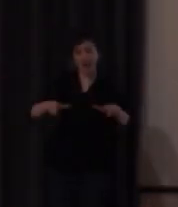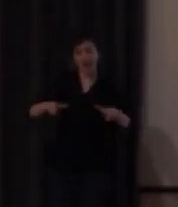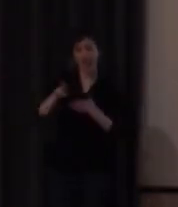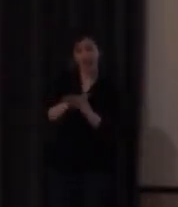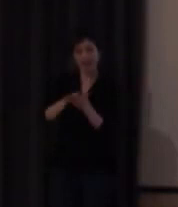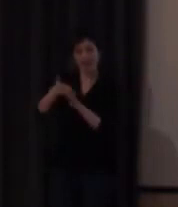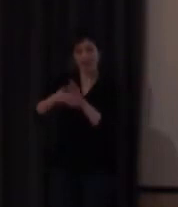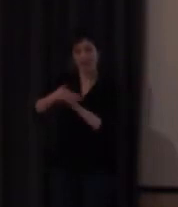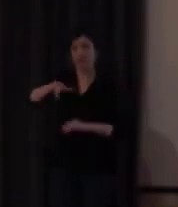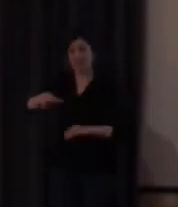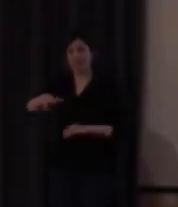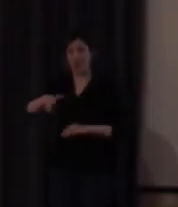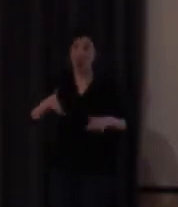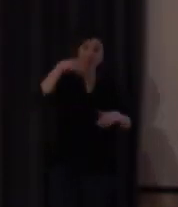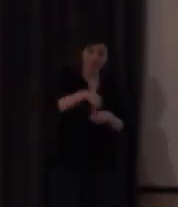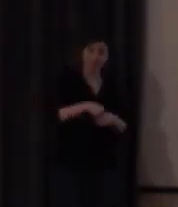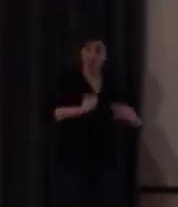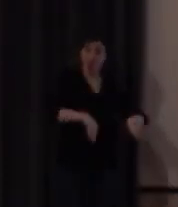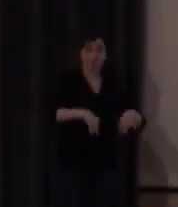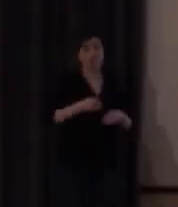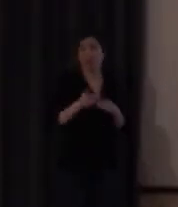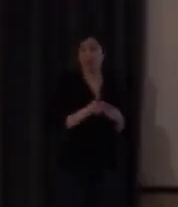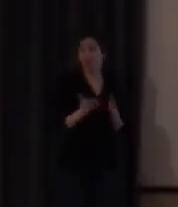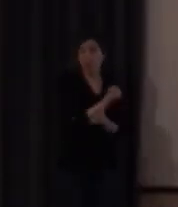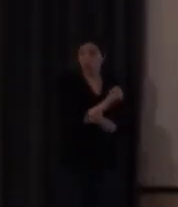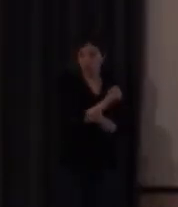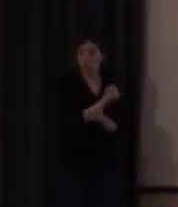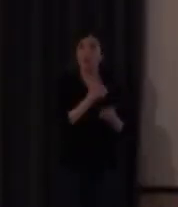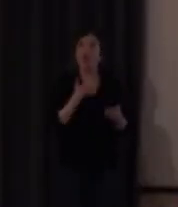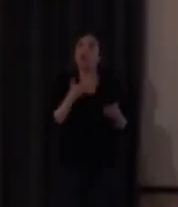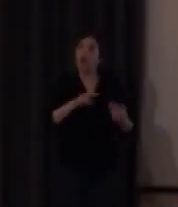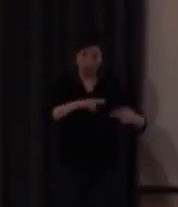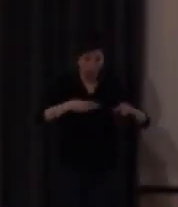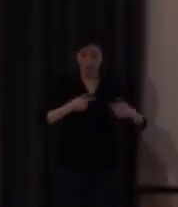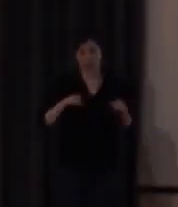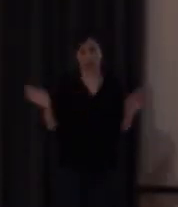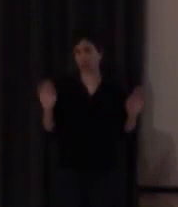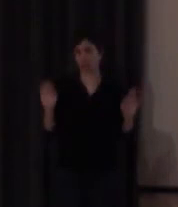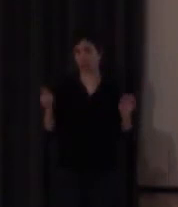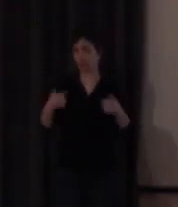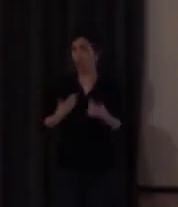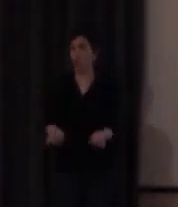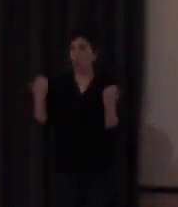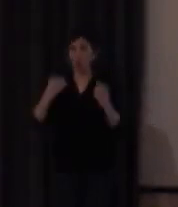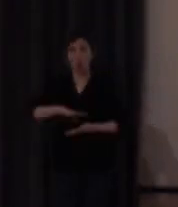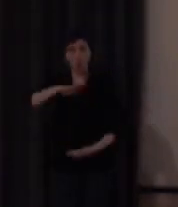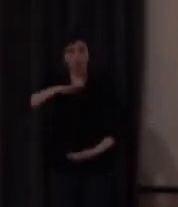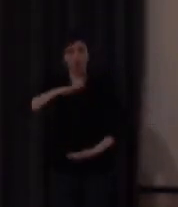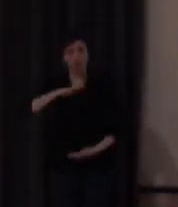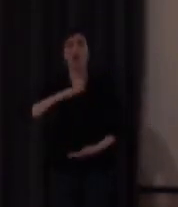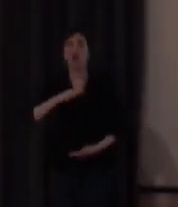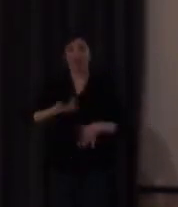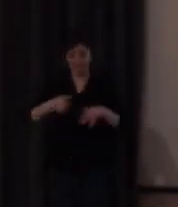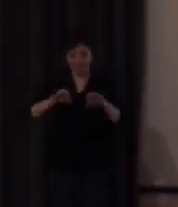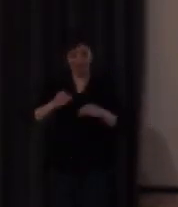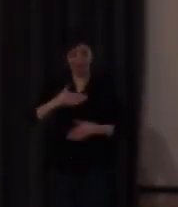el resto no interpretando las clases sino enseñando pues lo que es tu competencia que para eso somos especialistas